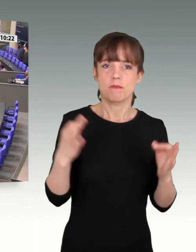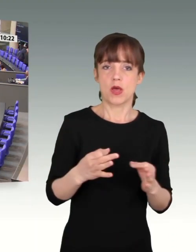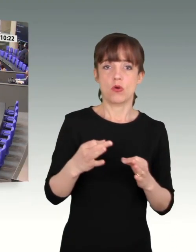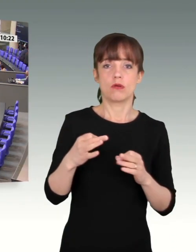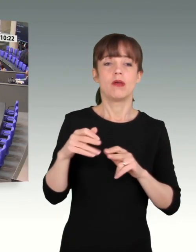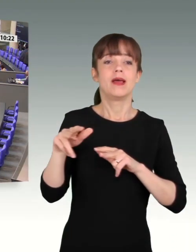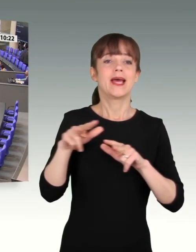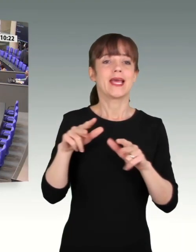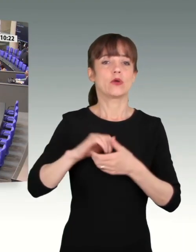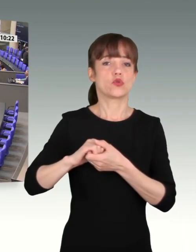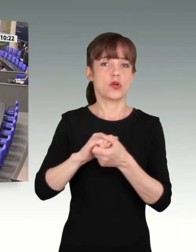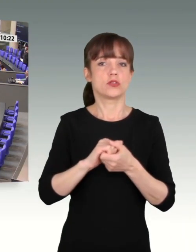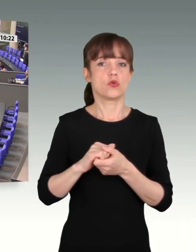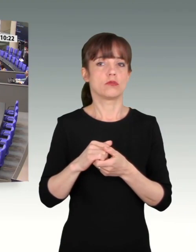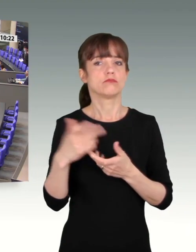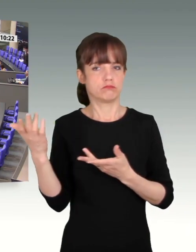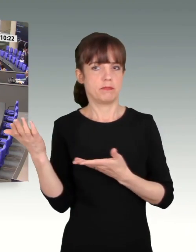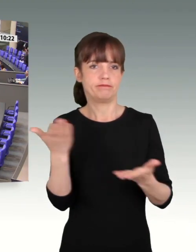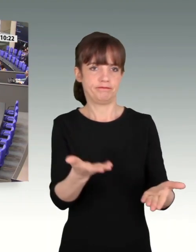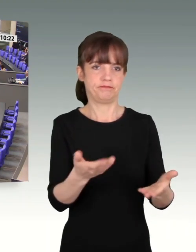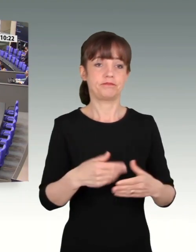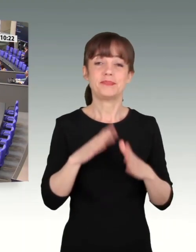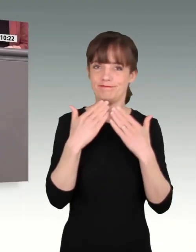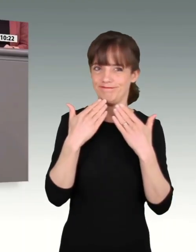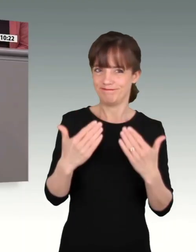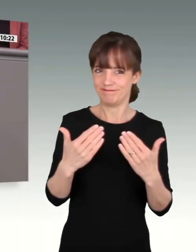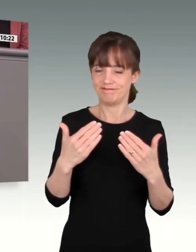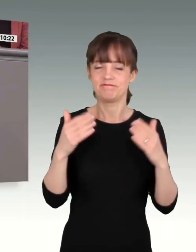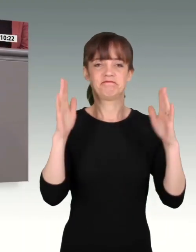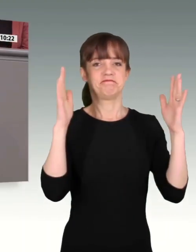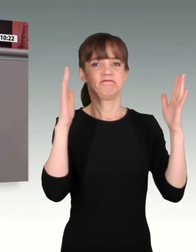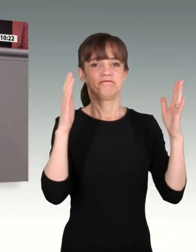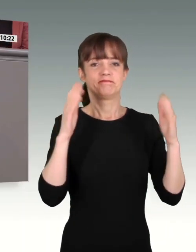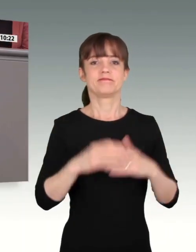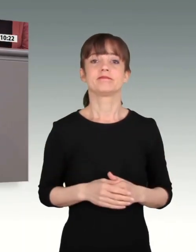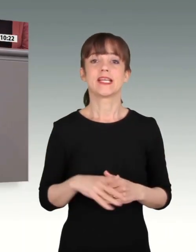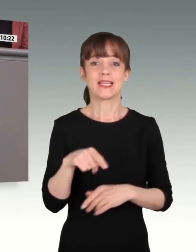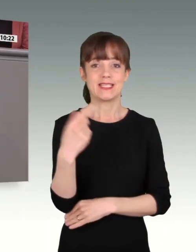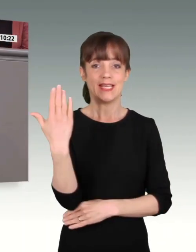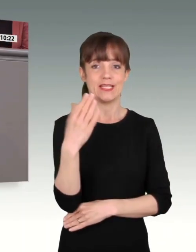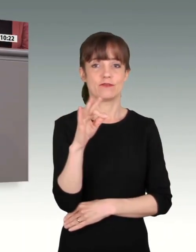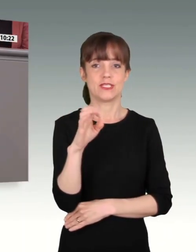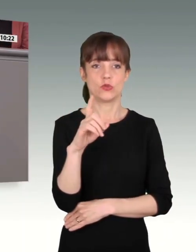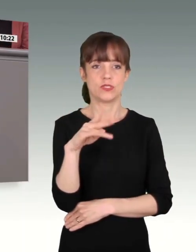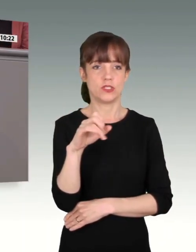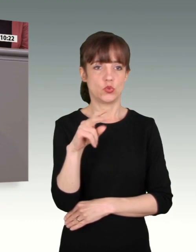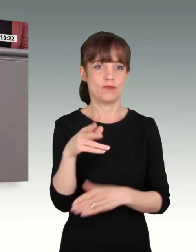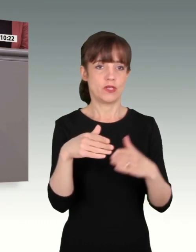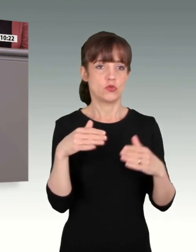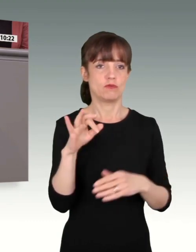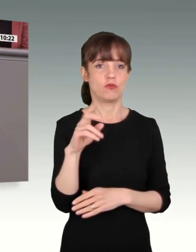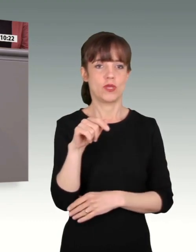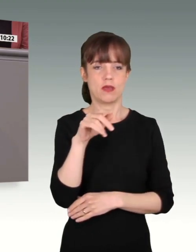Aber ich möchte mal sagen, ich habe das eher als einen kameradschaftlichen Hinweis vom Kollegen Petry verstanden, an den Kollegen Knauk.